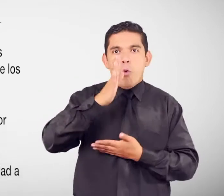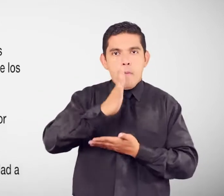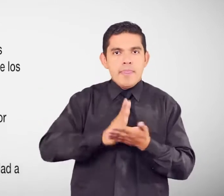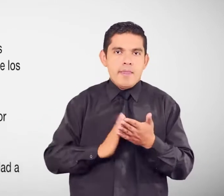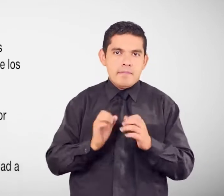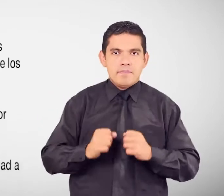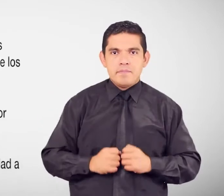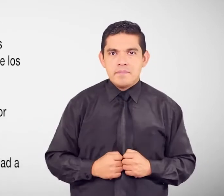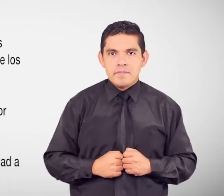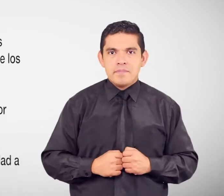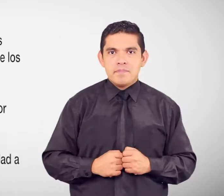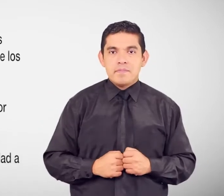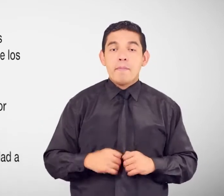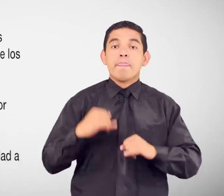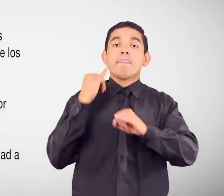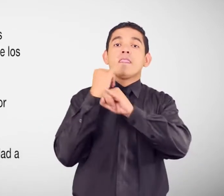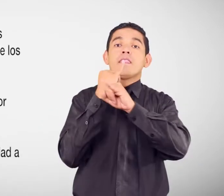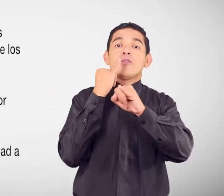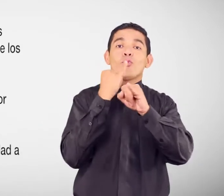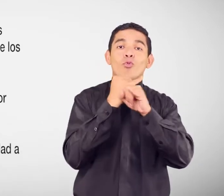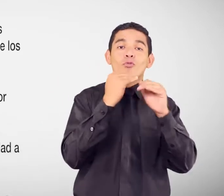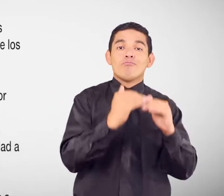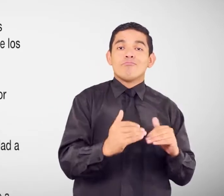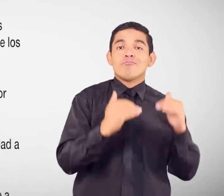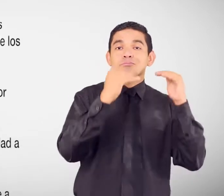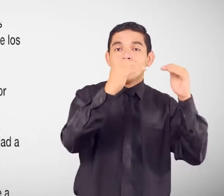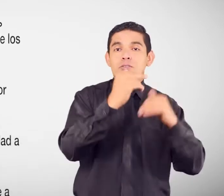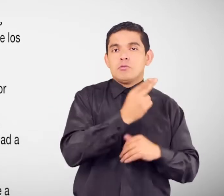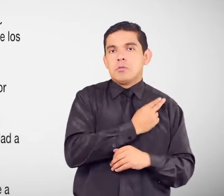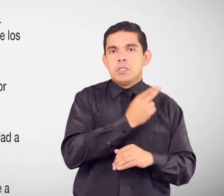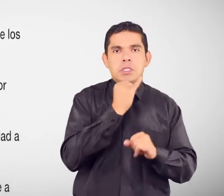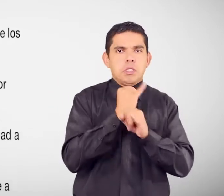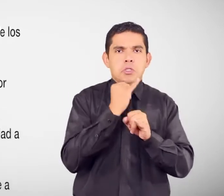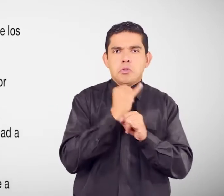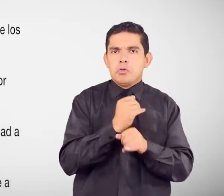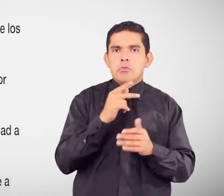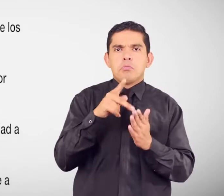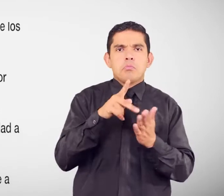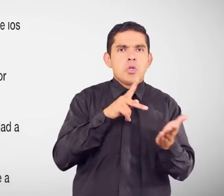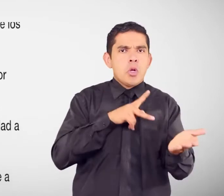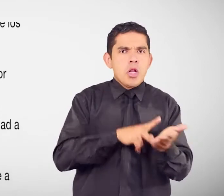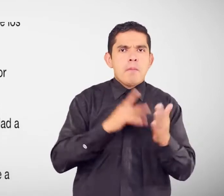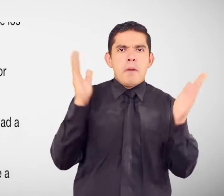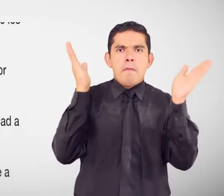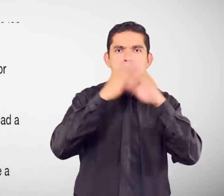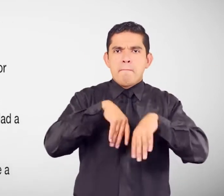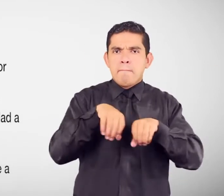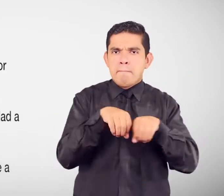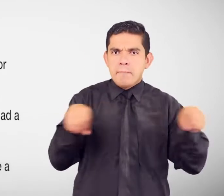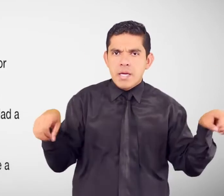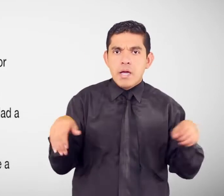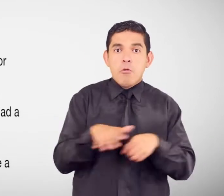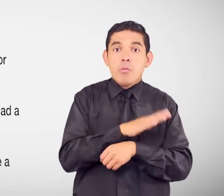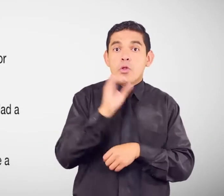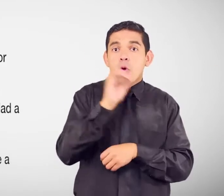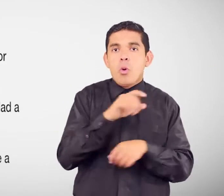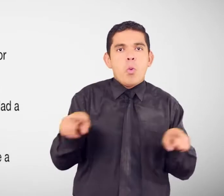Las instituciones de educación superior Establecerán programas de becas completas O su equivalente en ayudas económicas